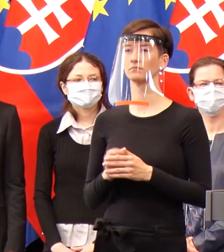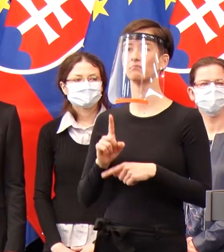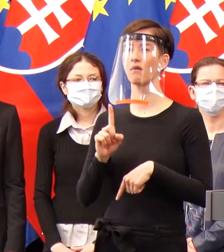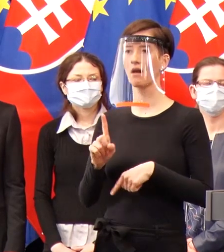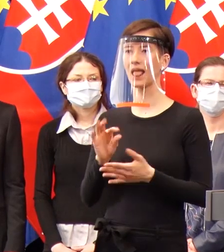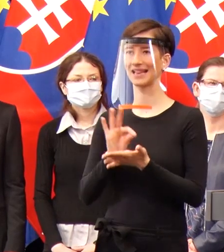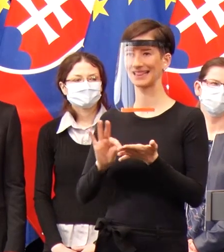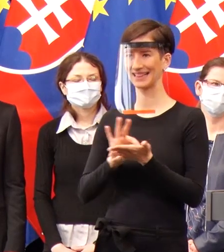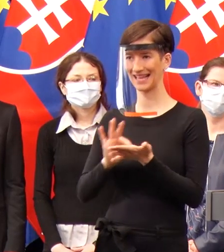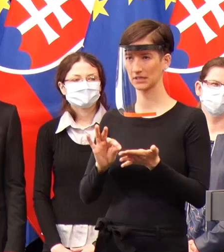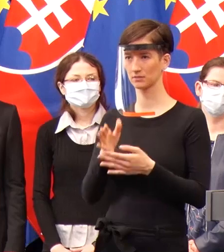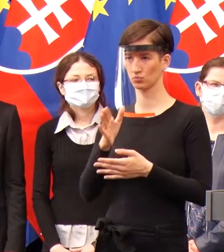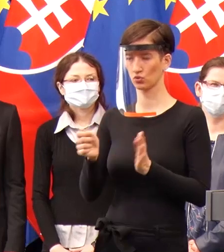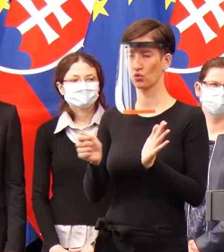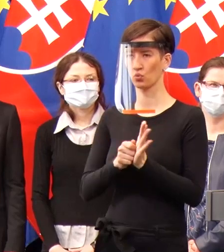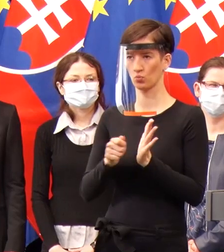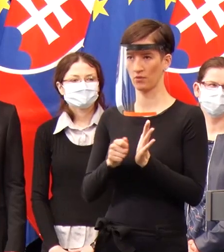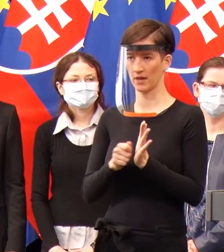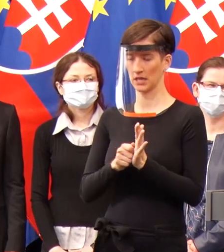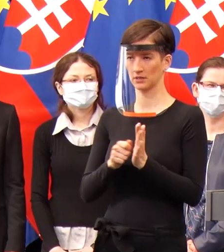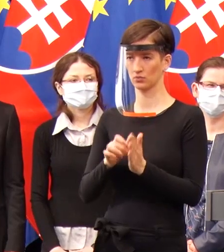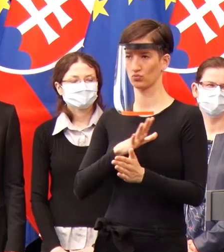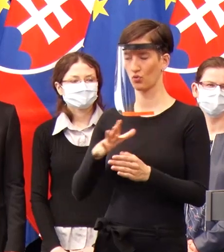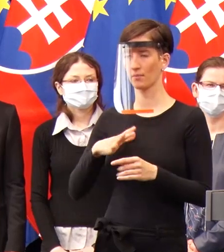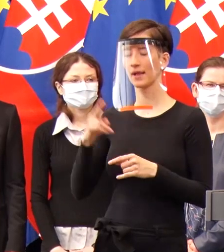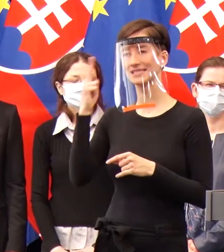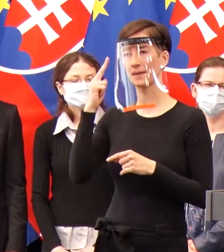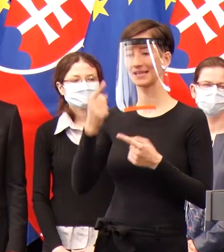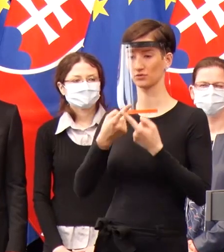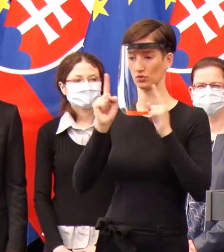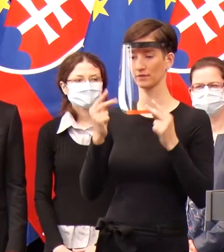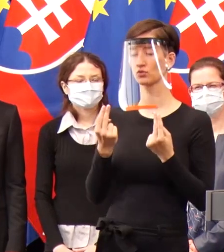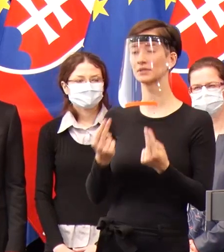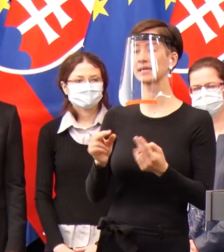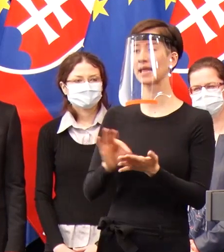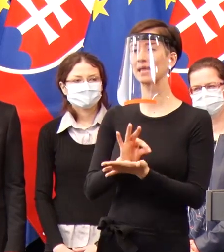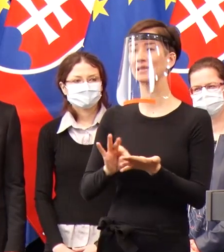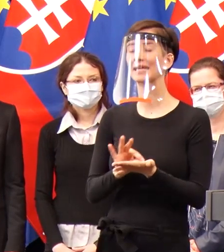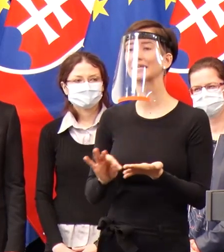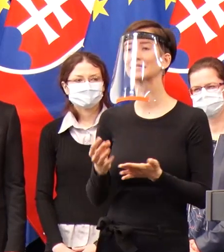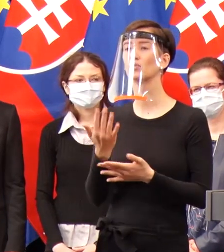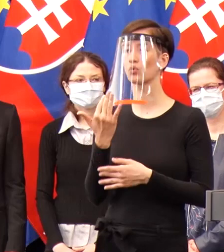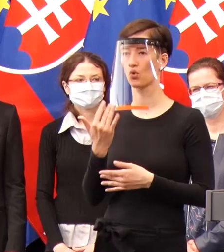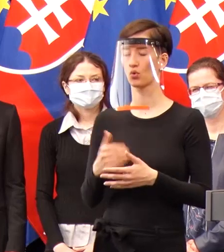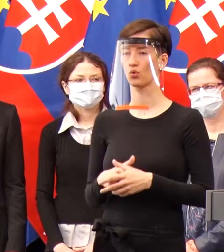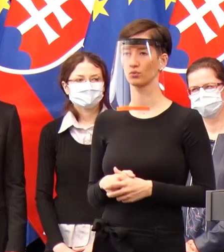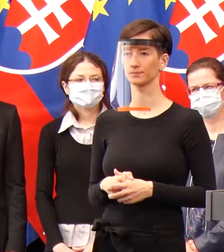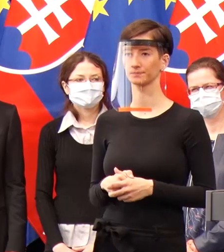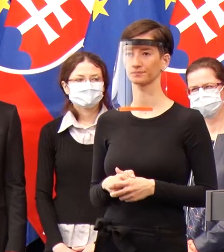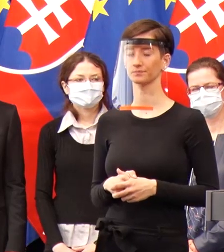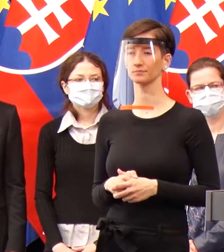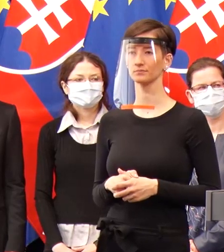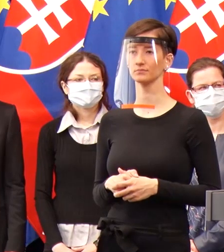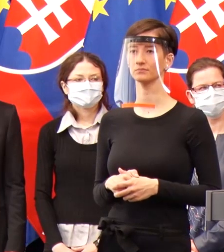zo strany Slovenska. Koľko teda bude tá cena za slovenské testy a koľko je dnes možno tá, za ktorú kúpujeme zo zahraničných farmacíckých firm? Ďakujem.